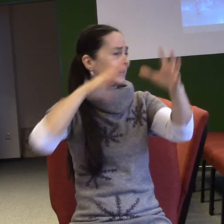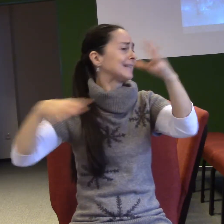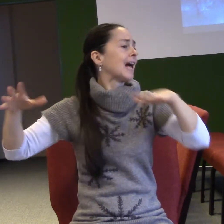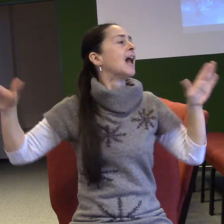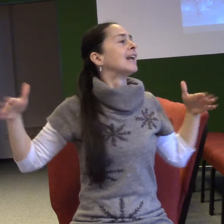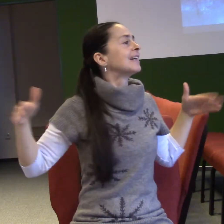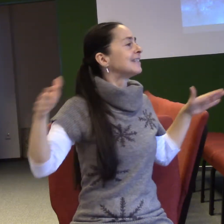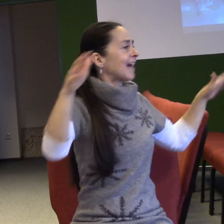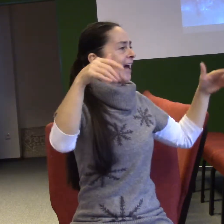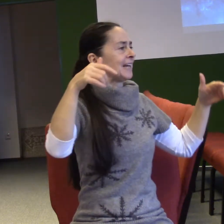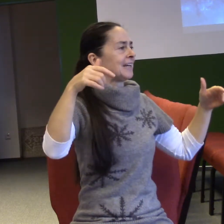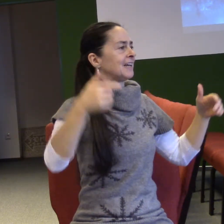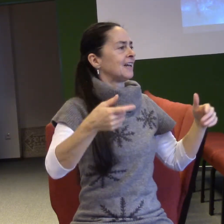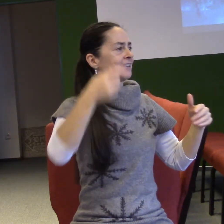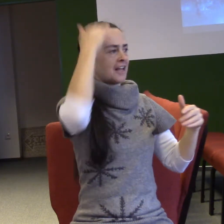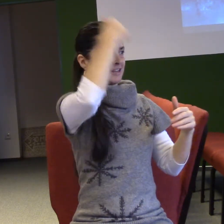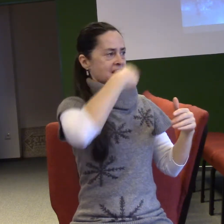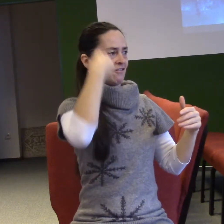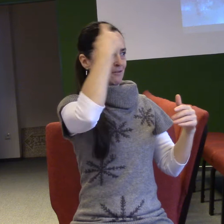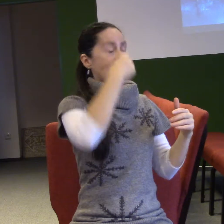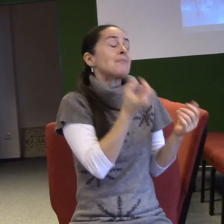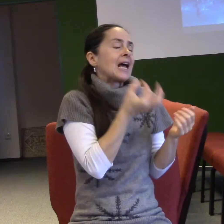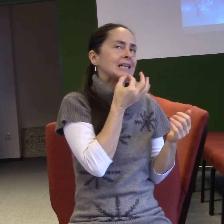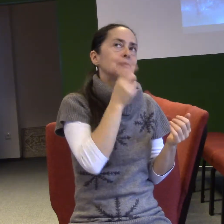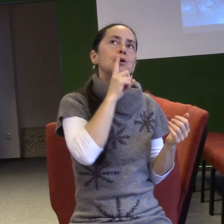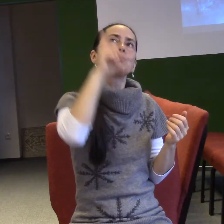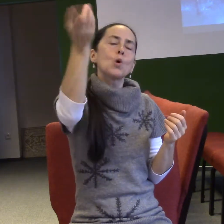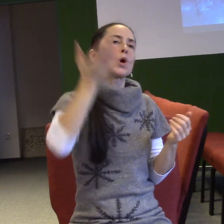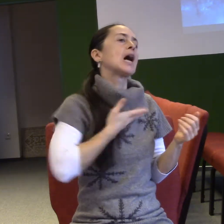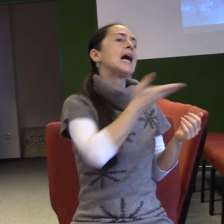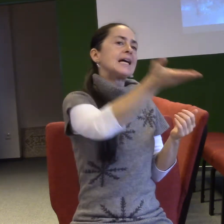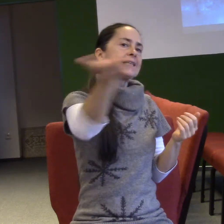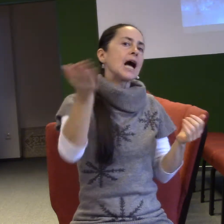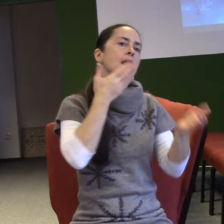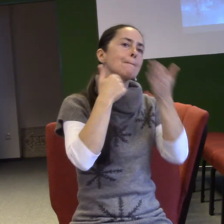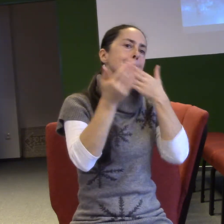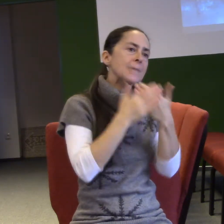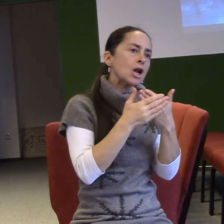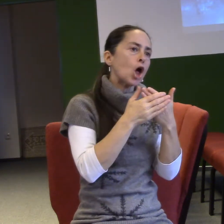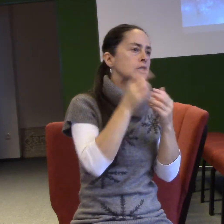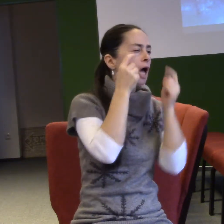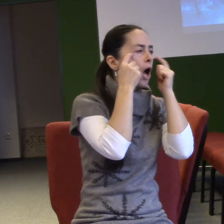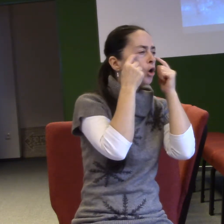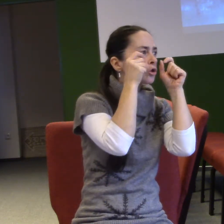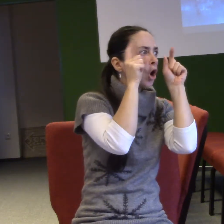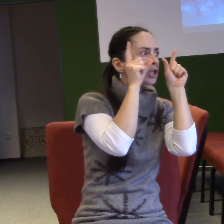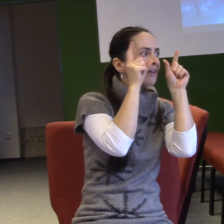Kdyby nám Bůh dal milost, že bychom měli oči, které by se nám otevřeli a viděli jsme, co se děje v duchovním světě. Jak anděle